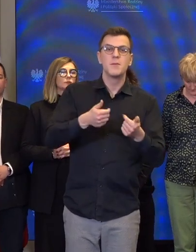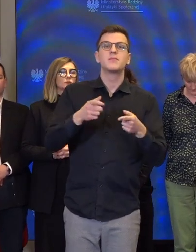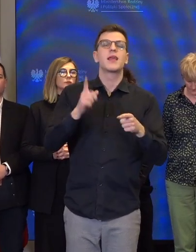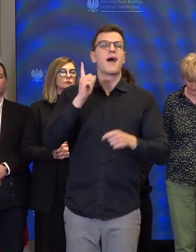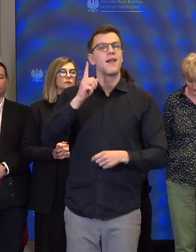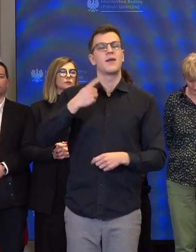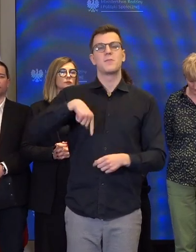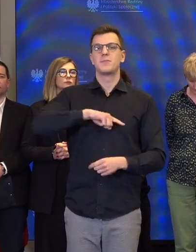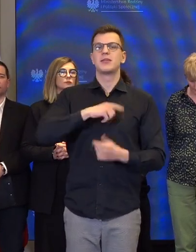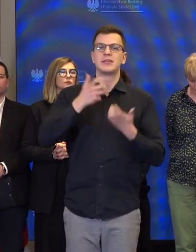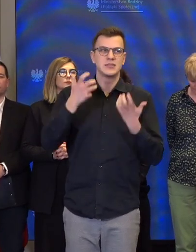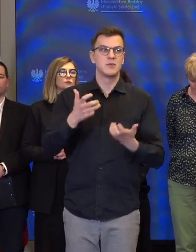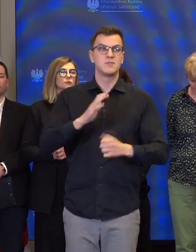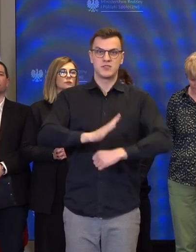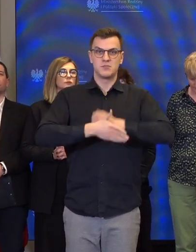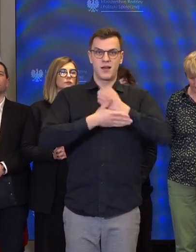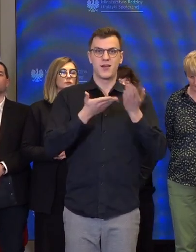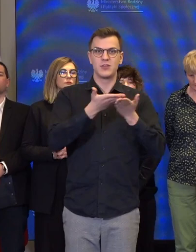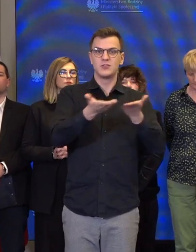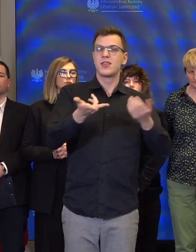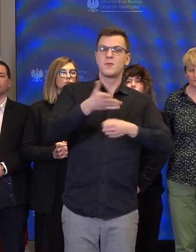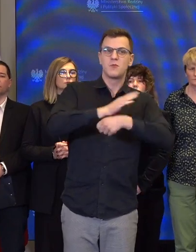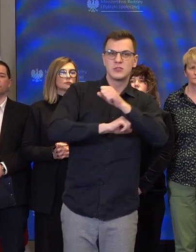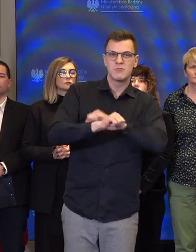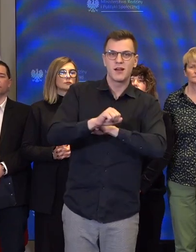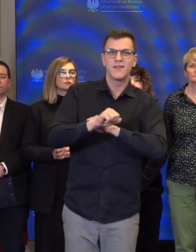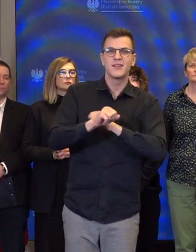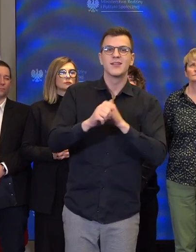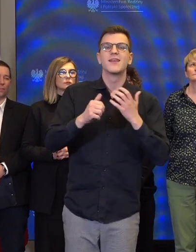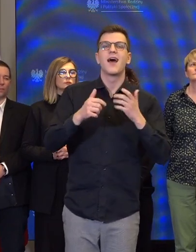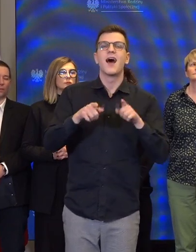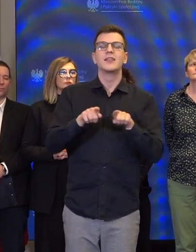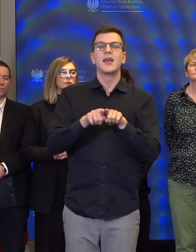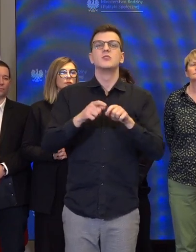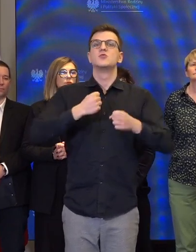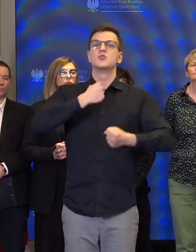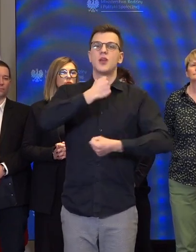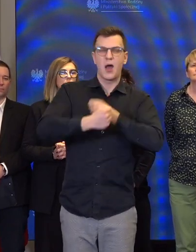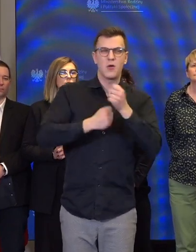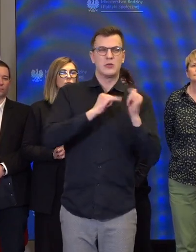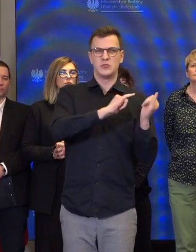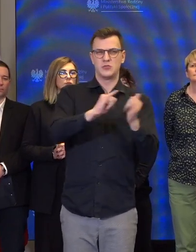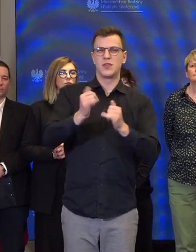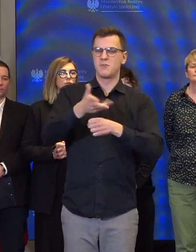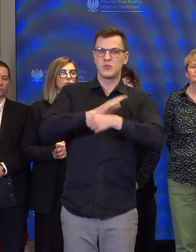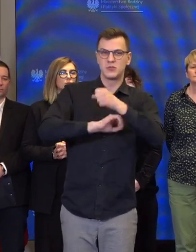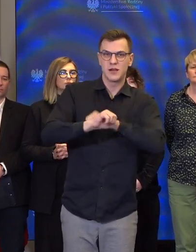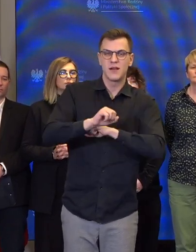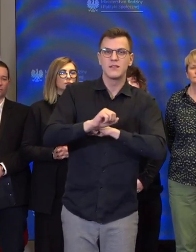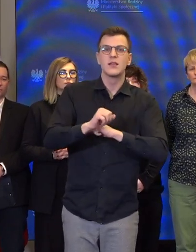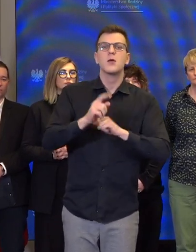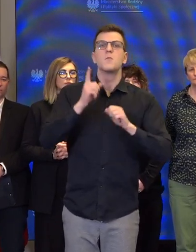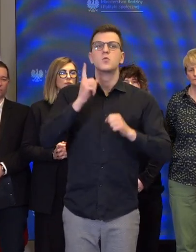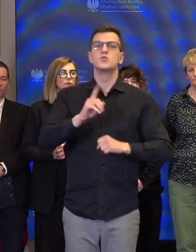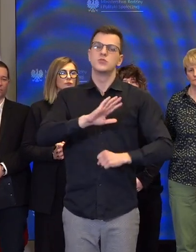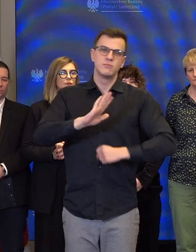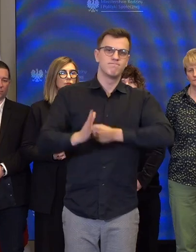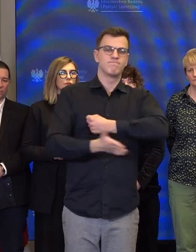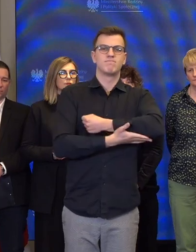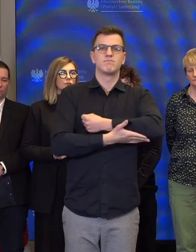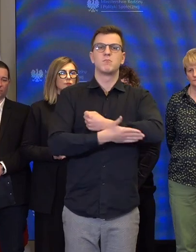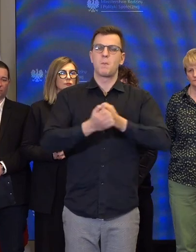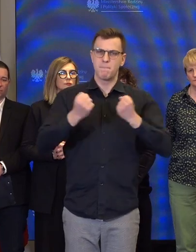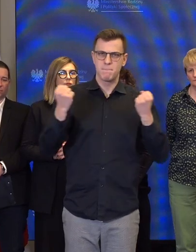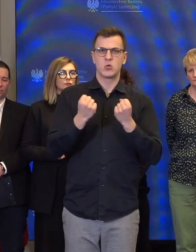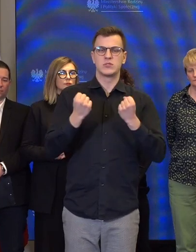wsparcie dla osób niepełnosprawnych i ta polityka była oparta na takich silnych, stabilnych